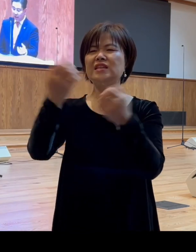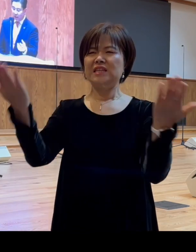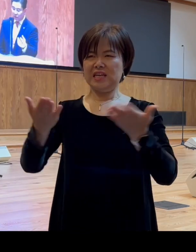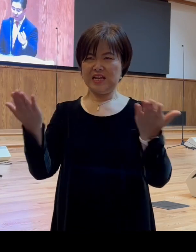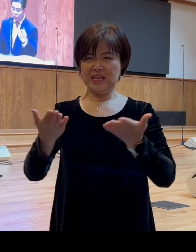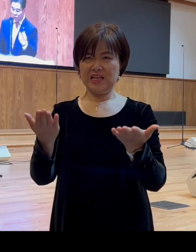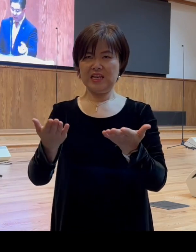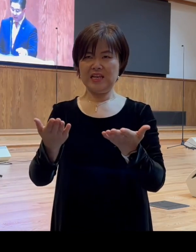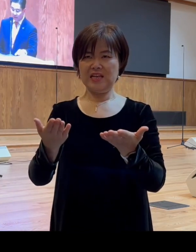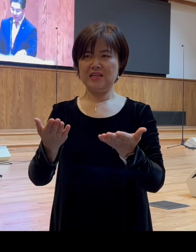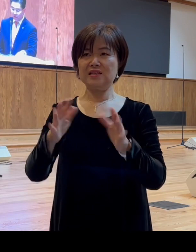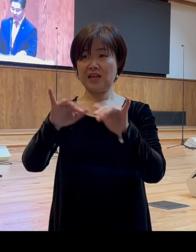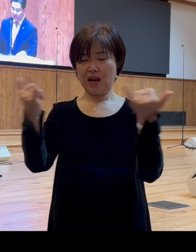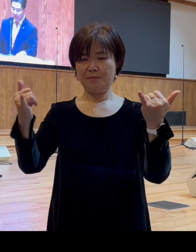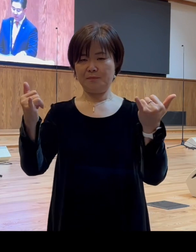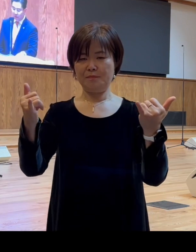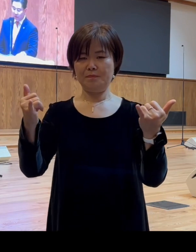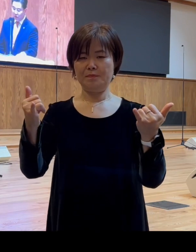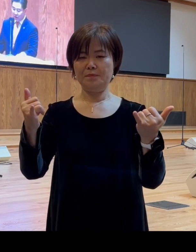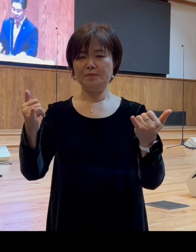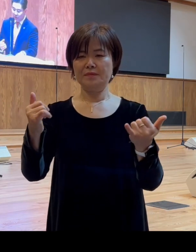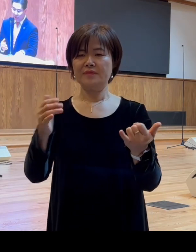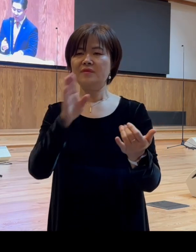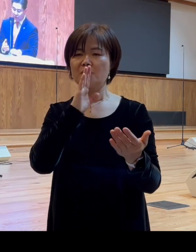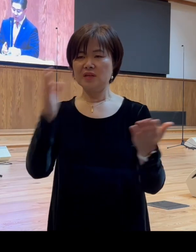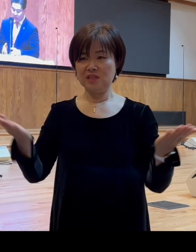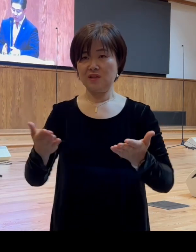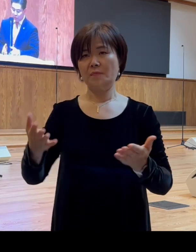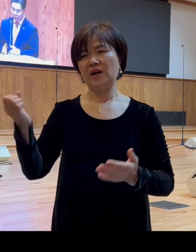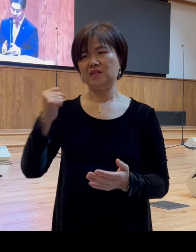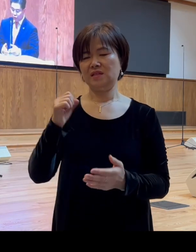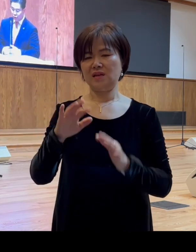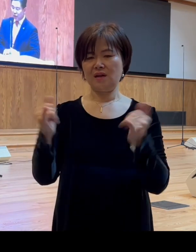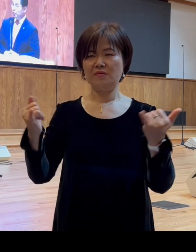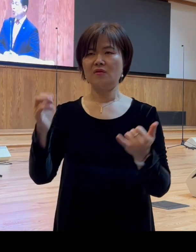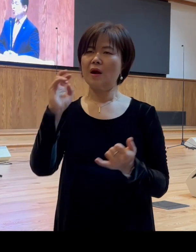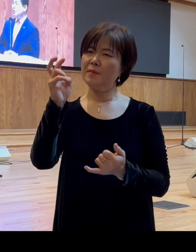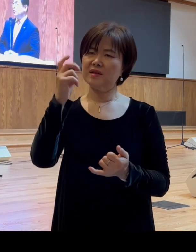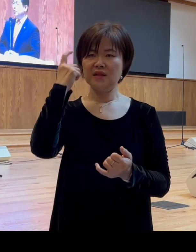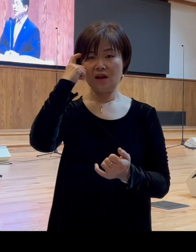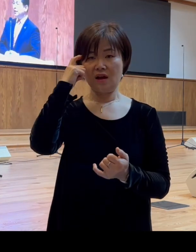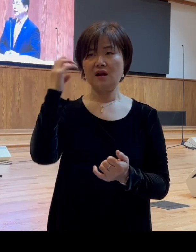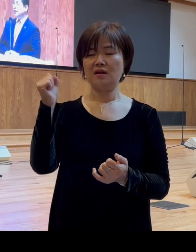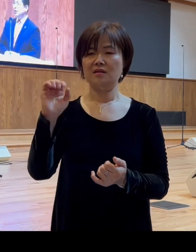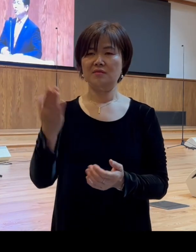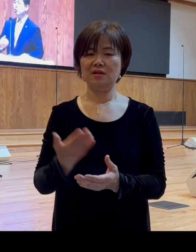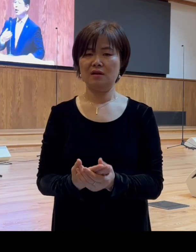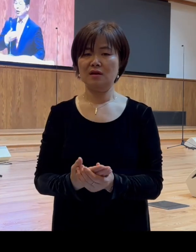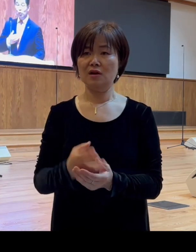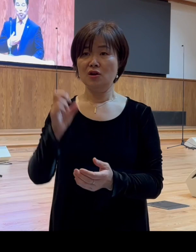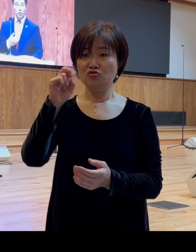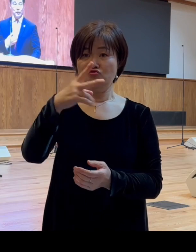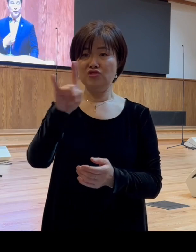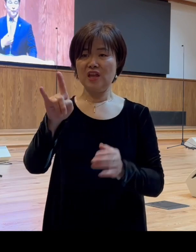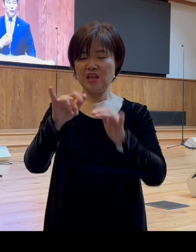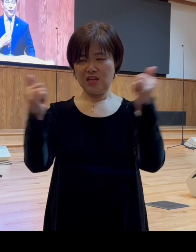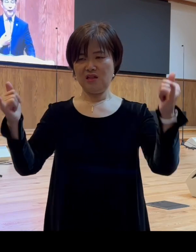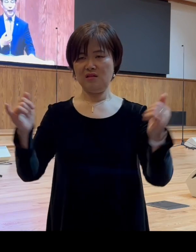종사했던 그런 직업을 가졌을 것으로 우리가 추정해 볼 수 있습니다 그럼 유대인으로서 하나님을